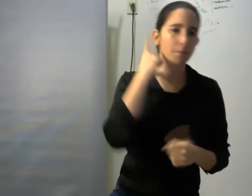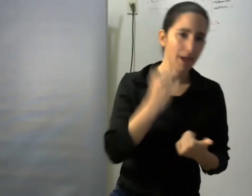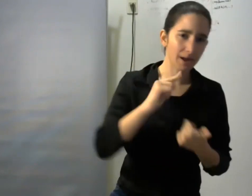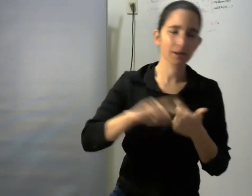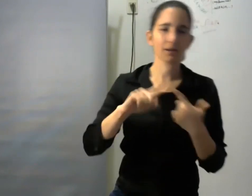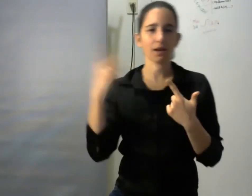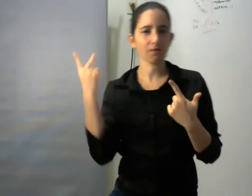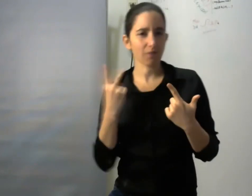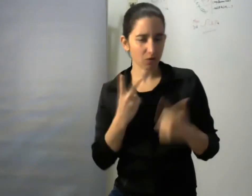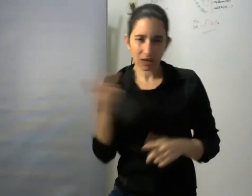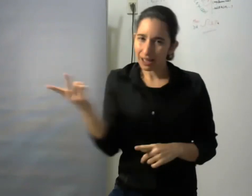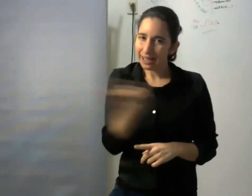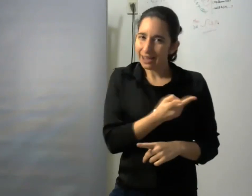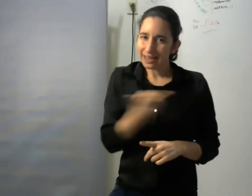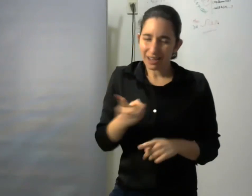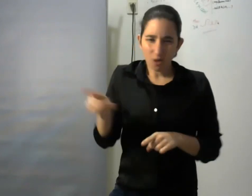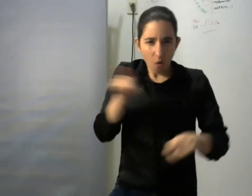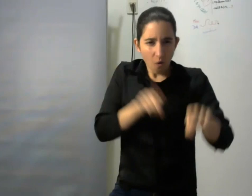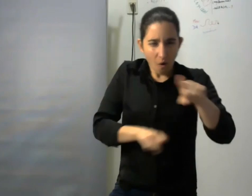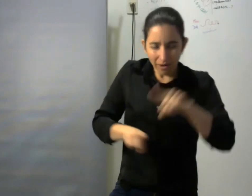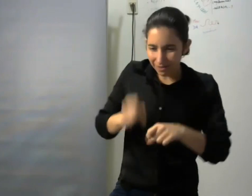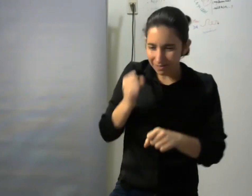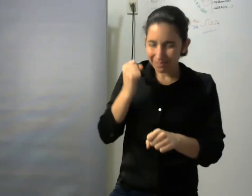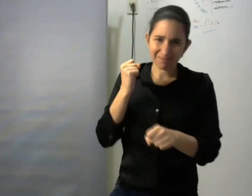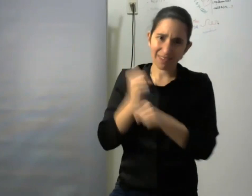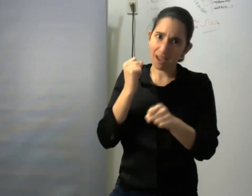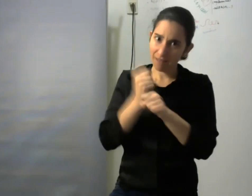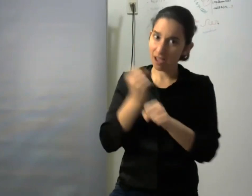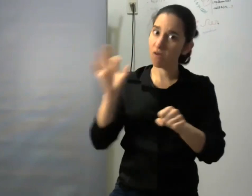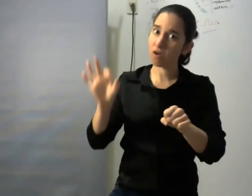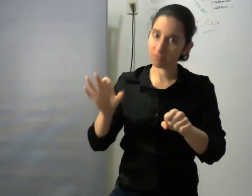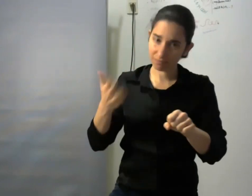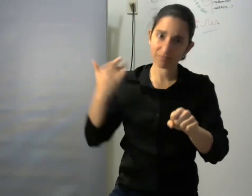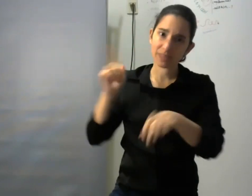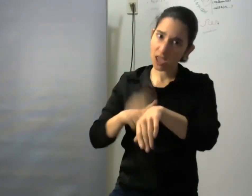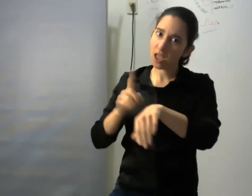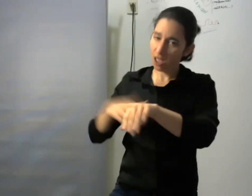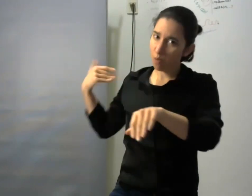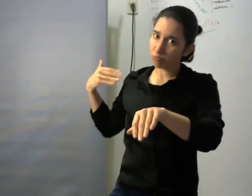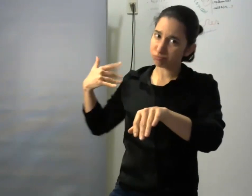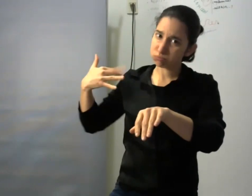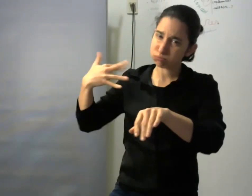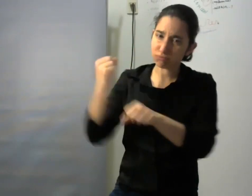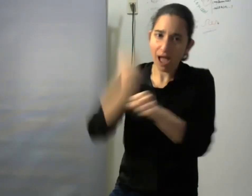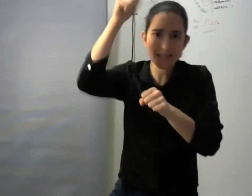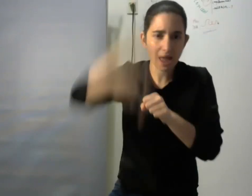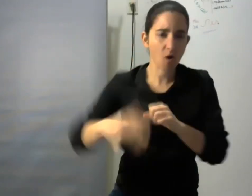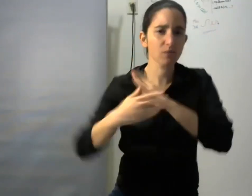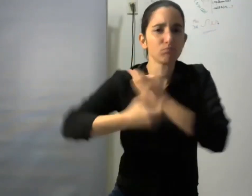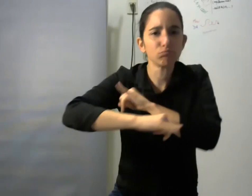coordinando haciendo que este trabajo que llevó un largo tiempo llegar a la luz esté hoy efectivamente como señalaba Graciela para Descarga